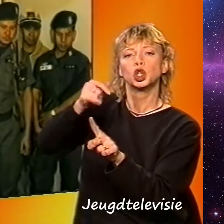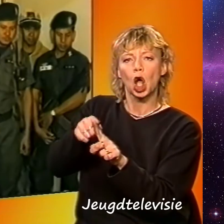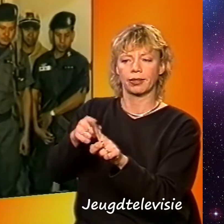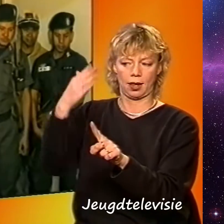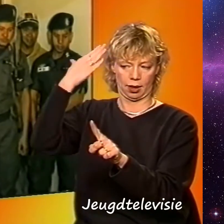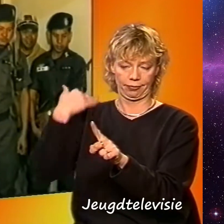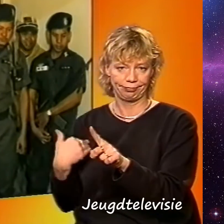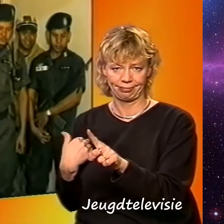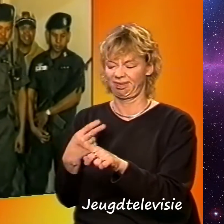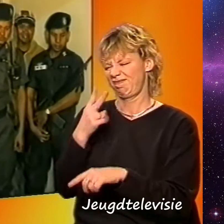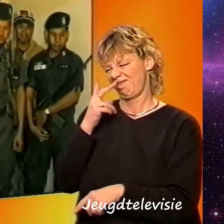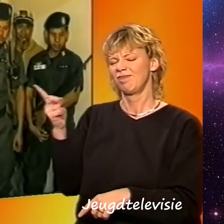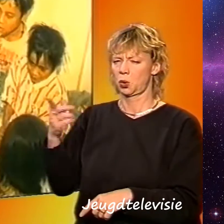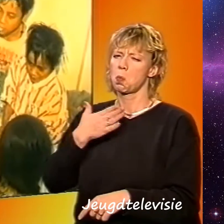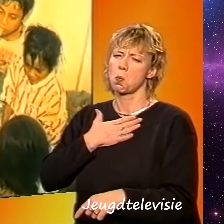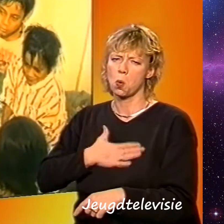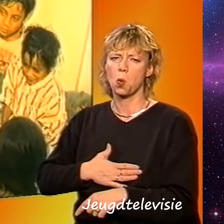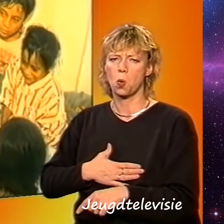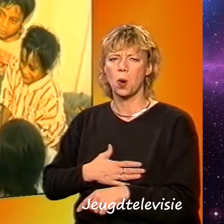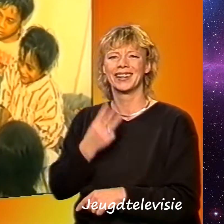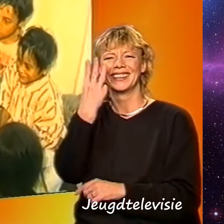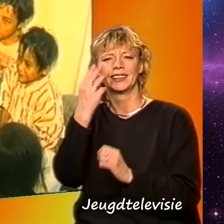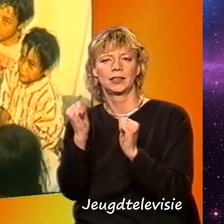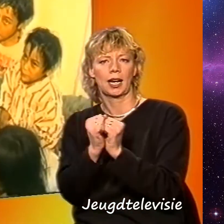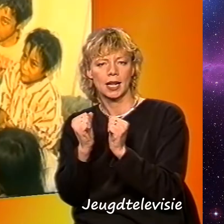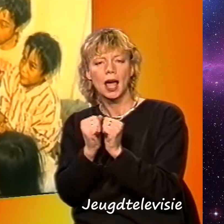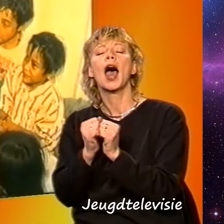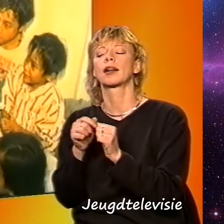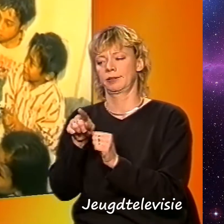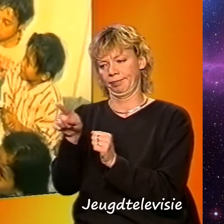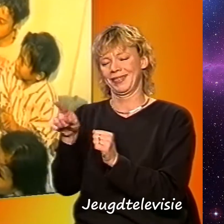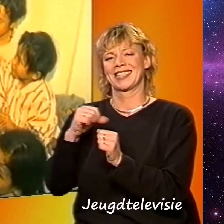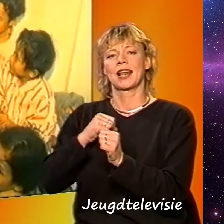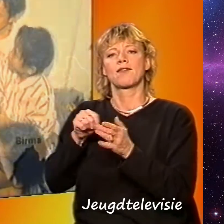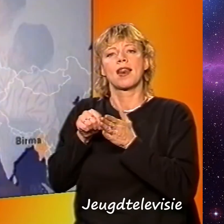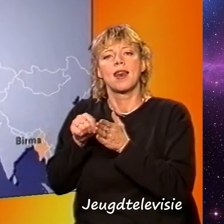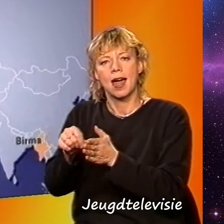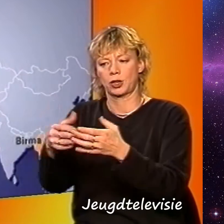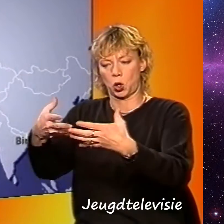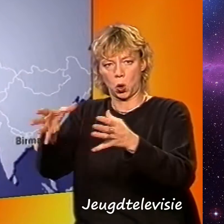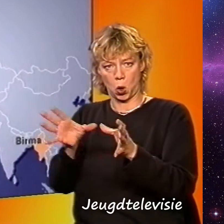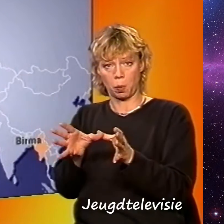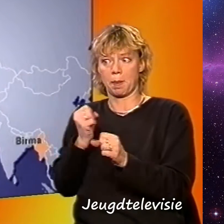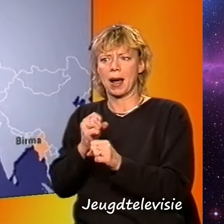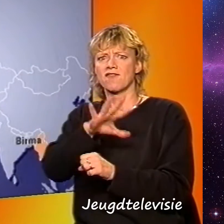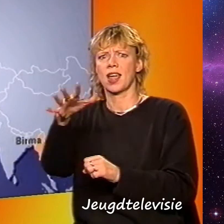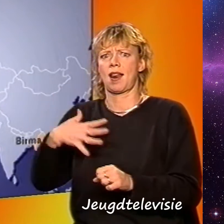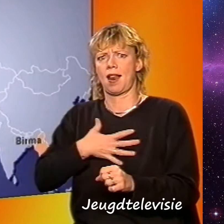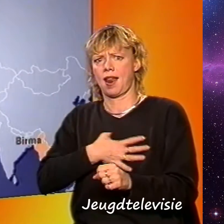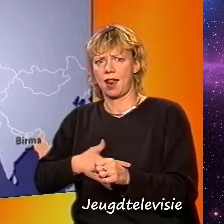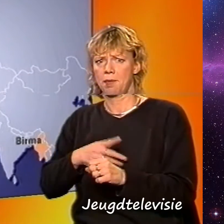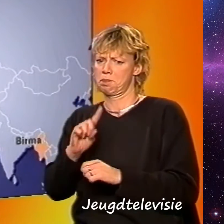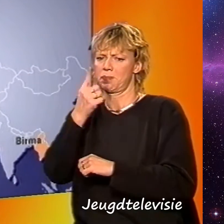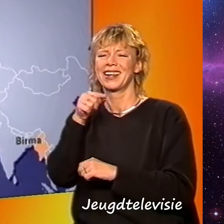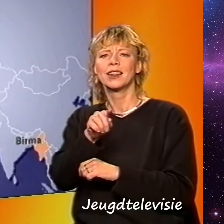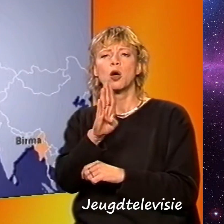ze behoorlijk moe zijn. Drie jaar lang waren ze de leiders van een groep die veel ellende veroorzaakte. Vooral in Burma, een